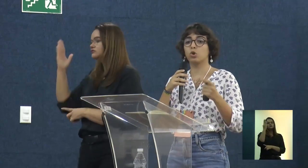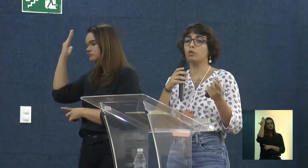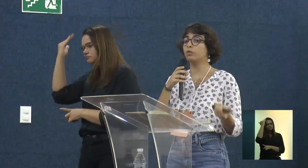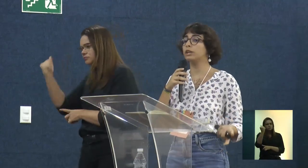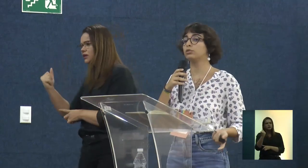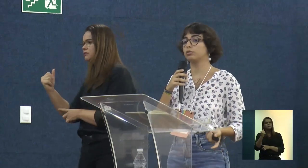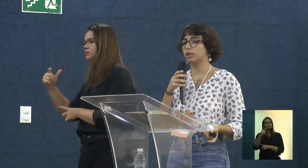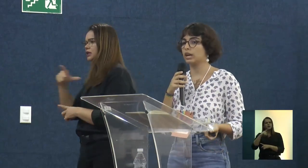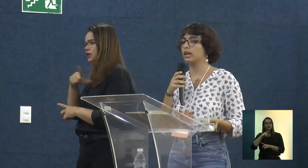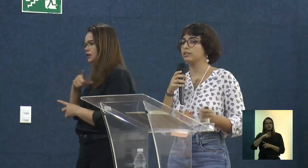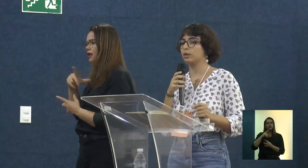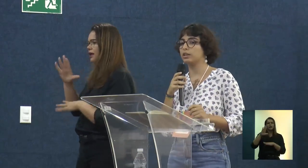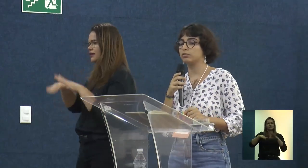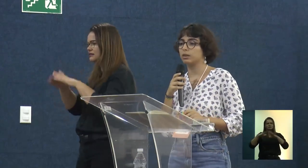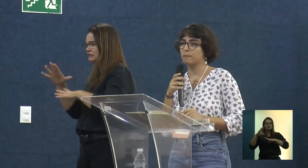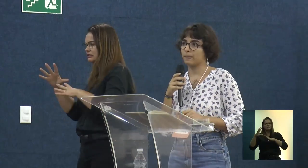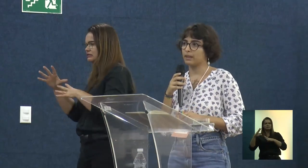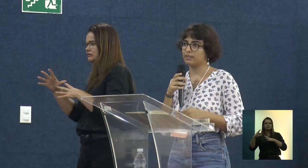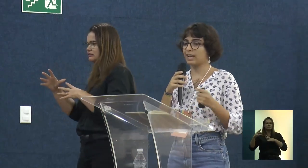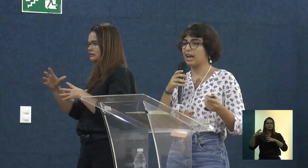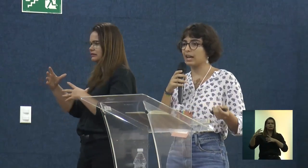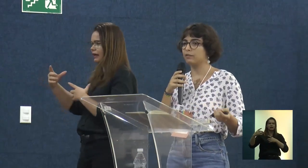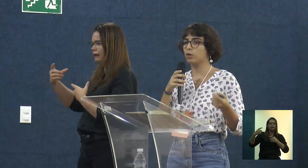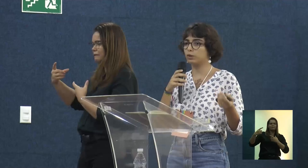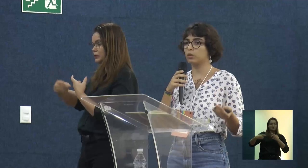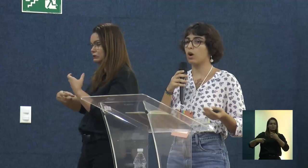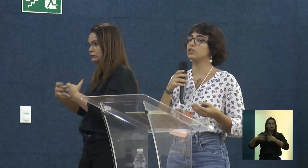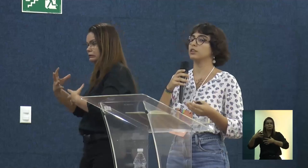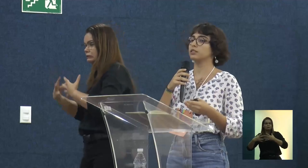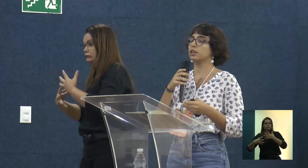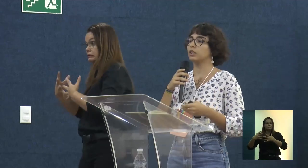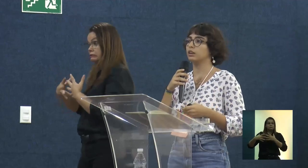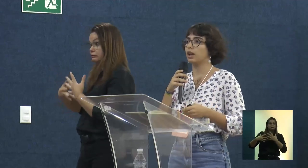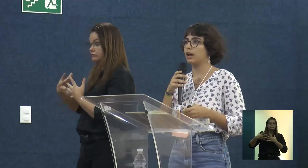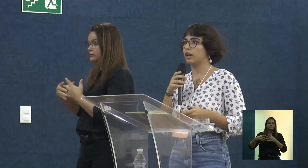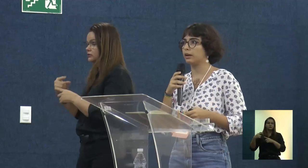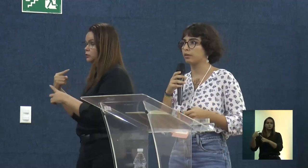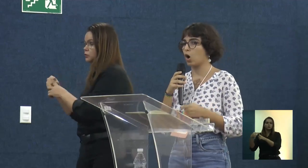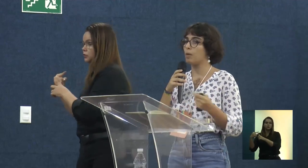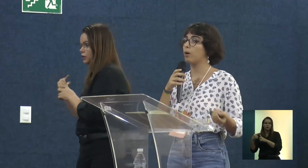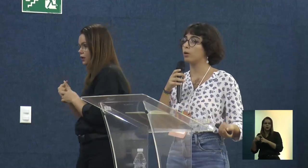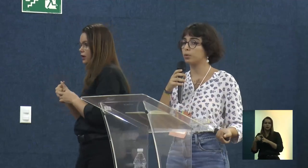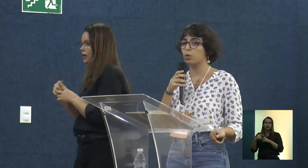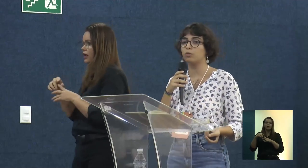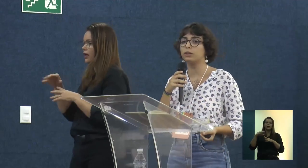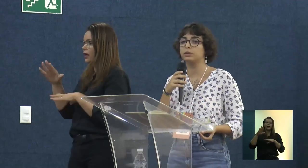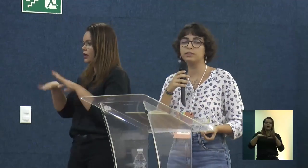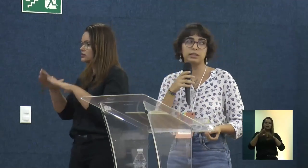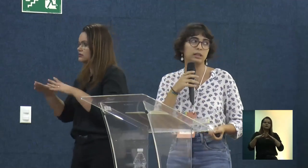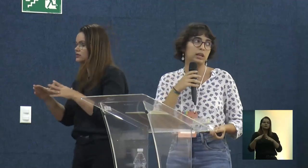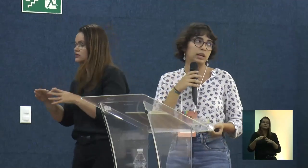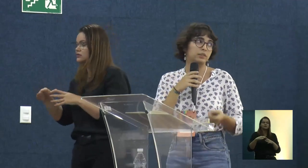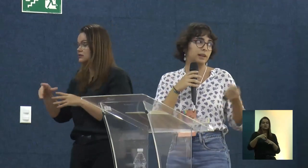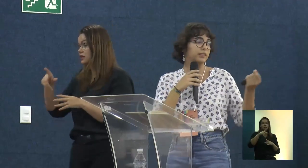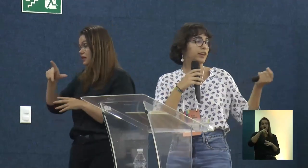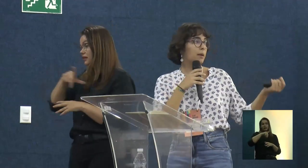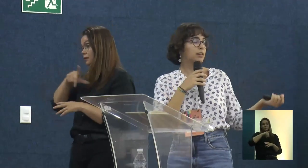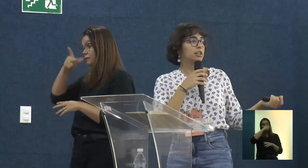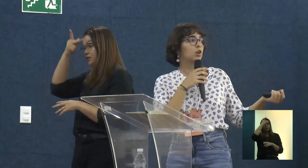tendo muitos conflitos em relação a isso. E está envolvido com agentes que corroboram para conflito em si.